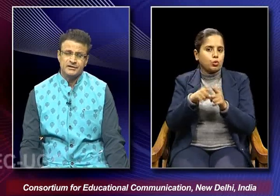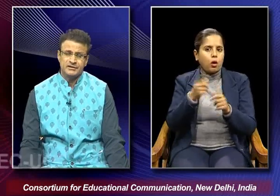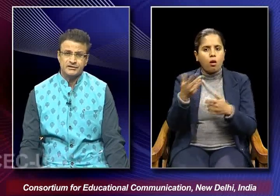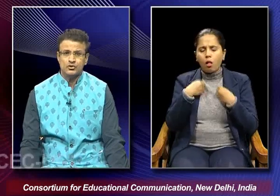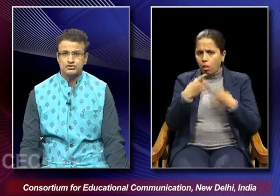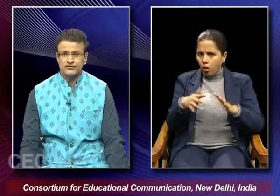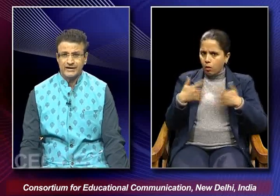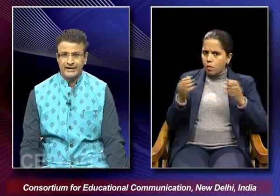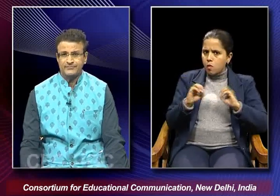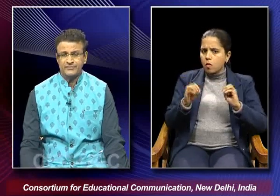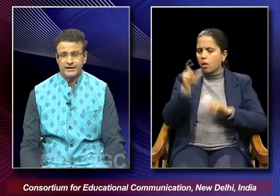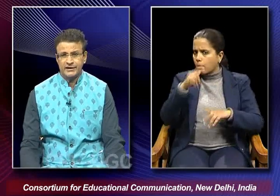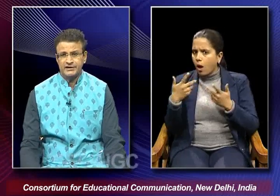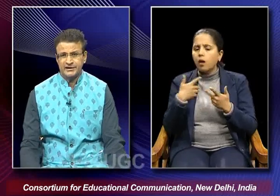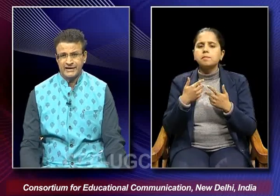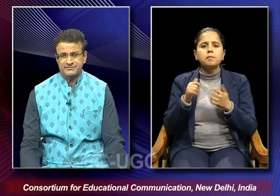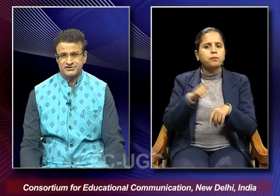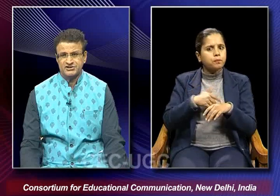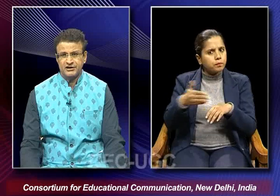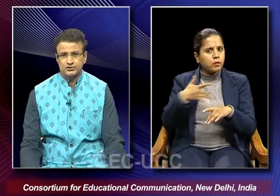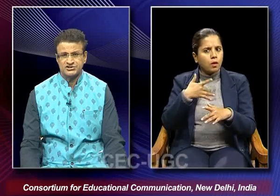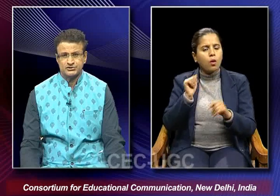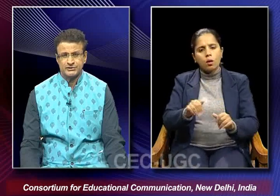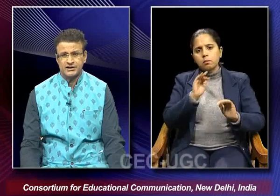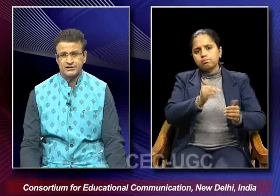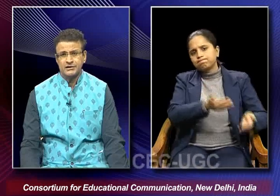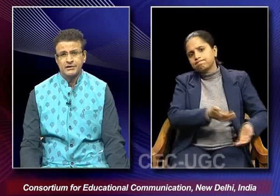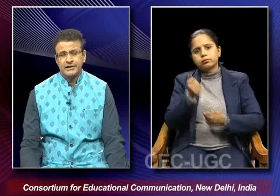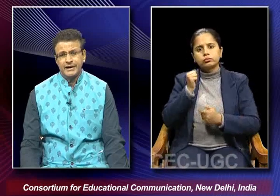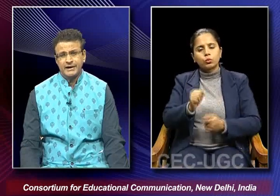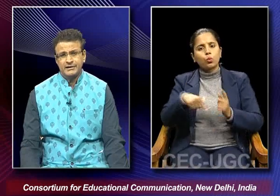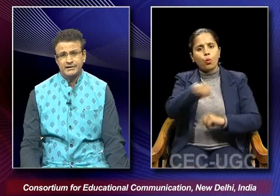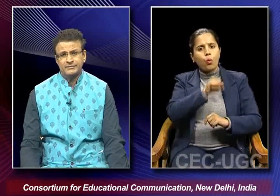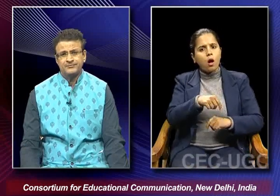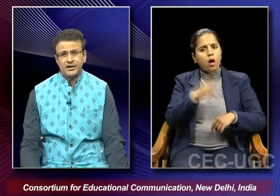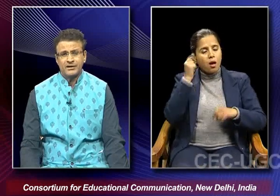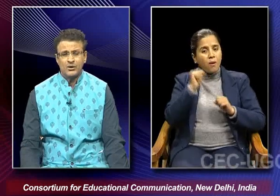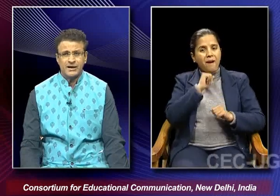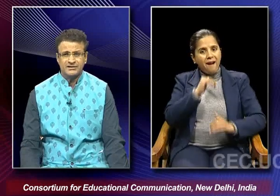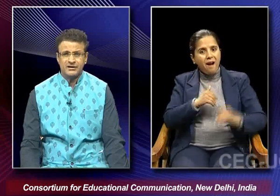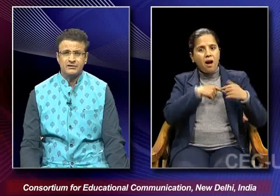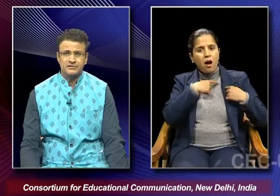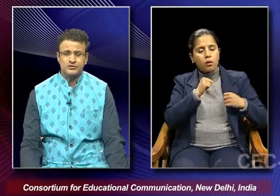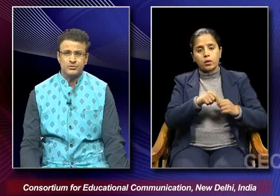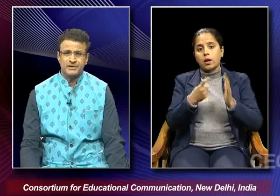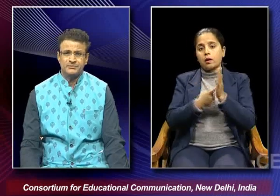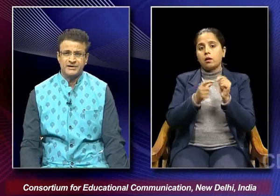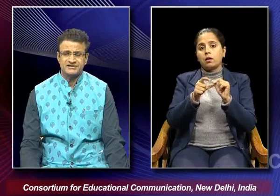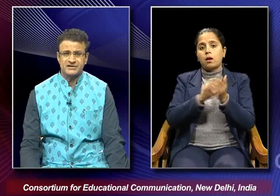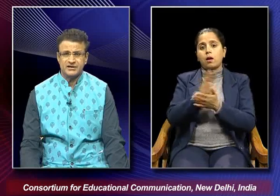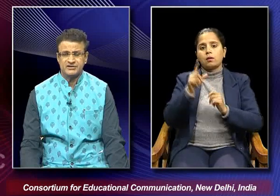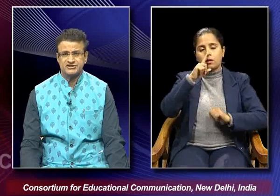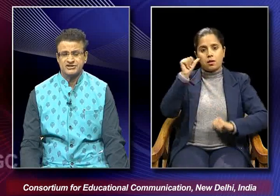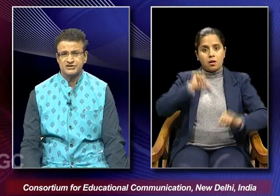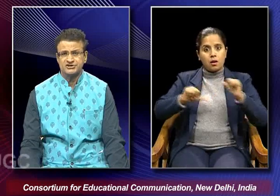in the course of time and he kidnaps his childhood sweetheart and how radha the role played by